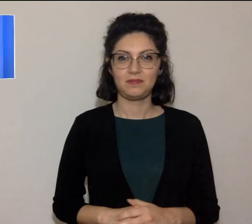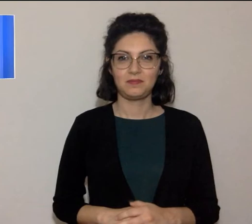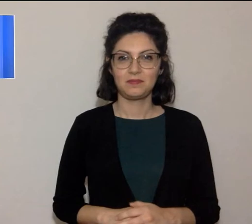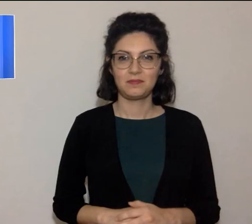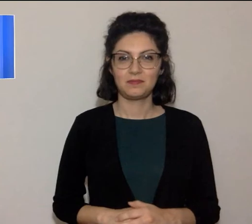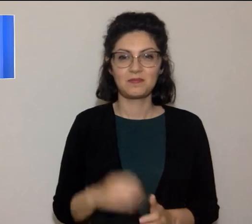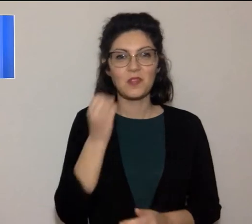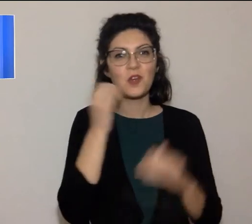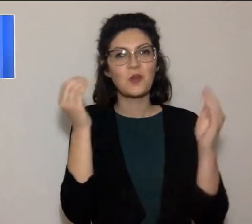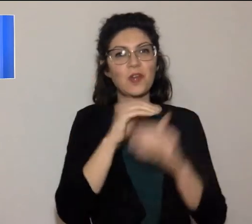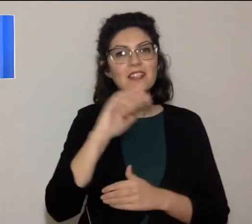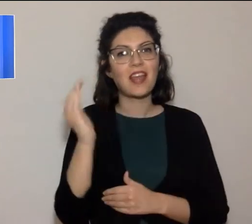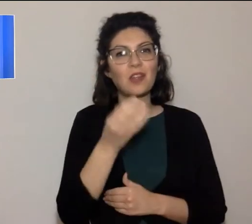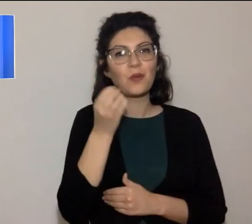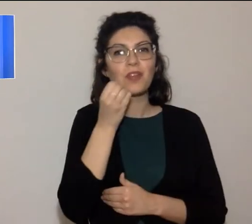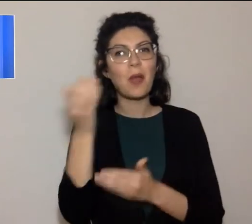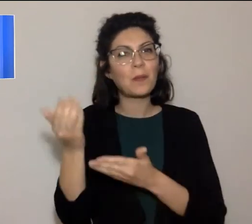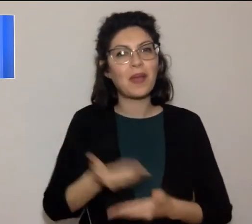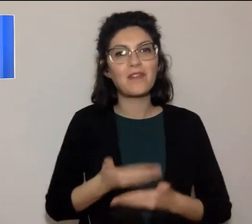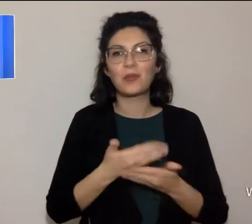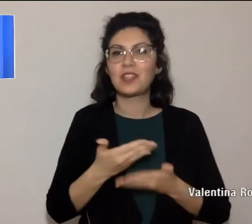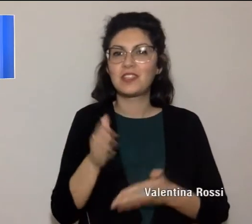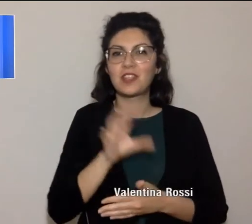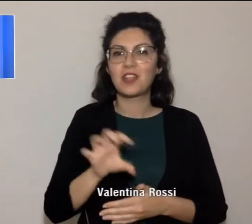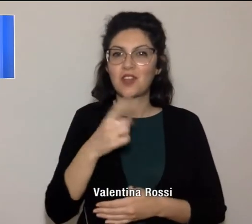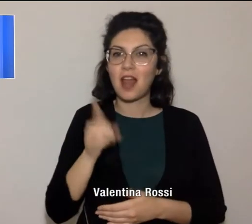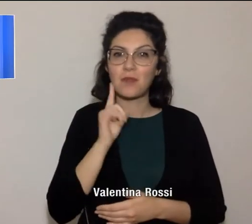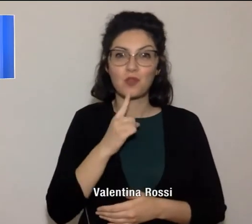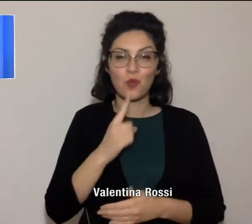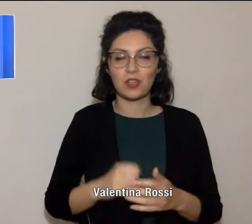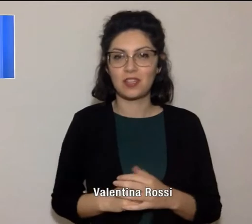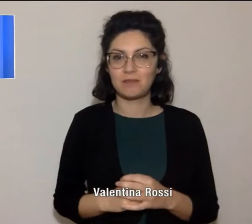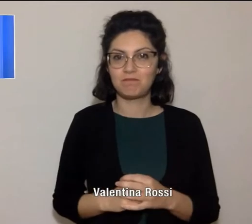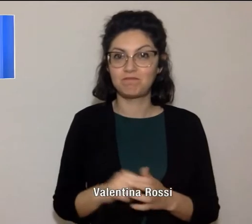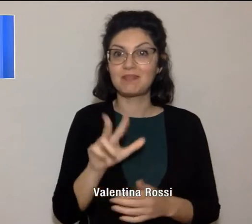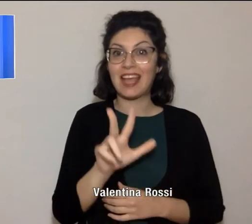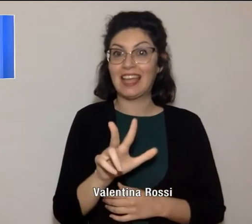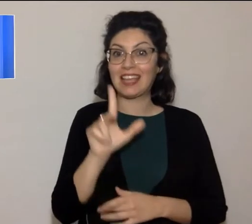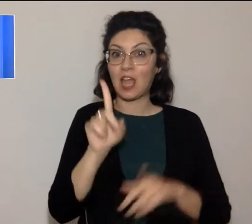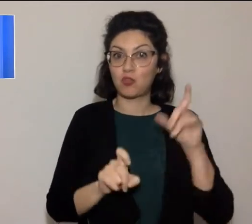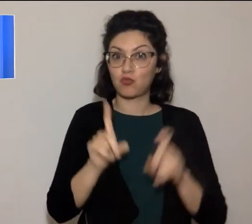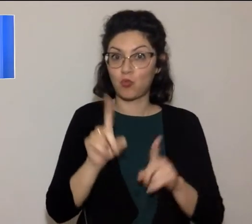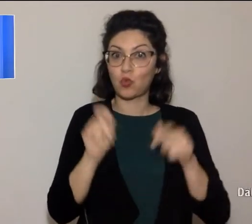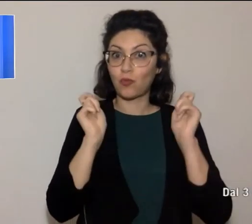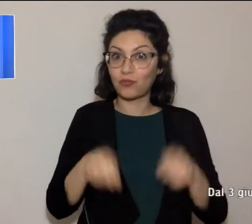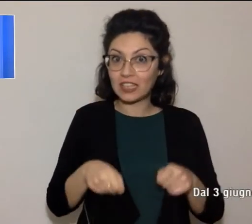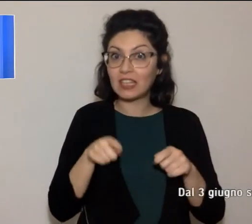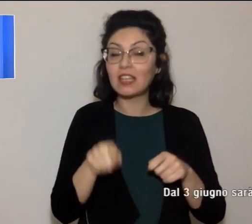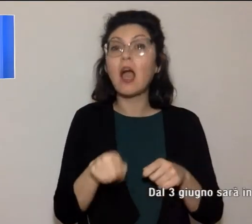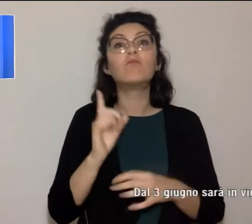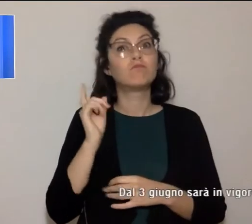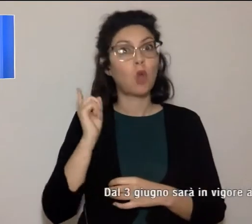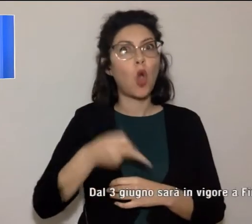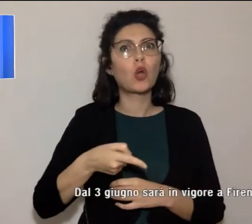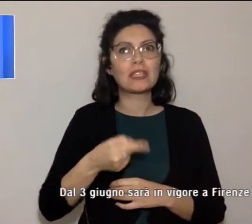Buonasera a tutti dalla Tg regionale per sordi. Dal 3 giugno sarà in vigore a Firenze un'ordinanza